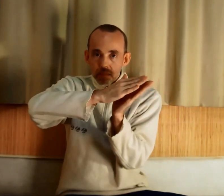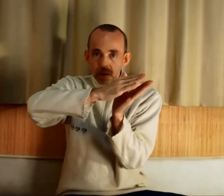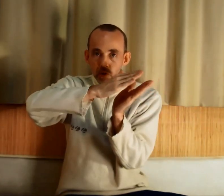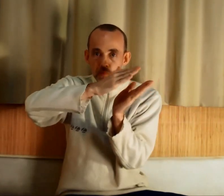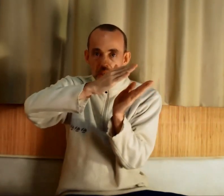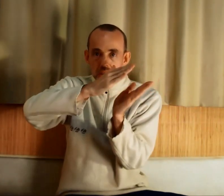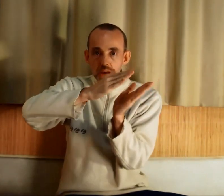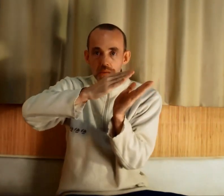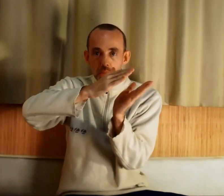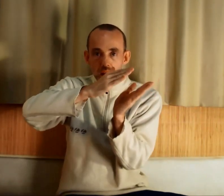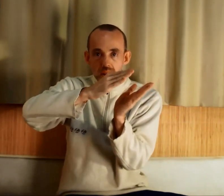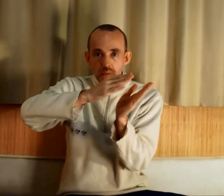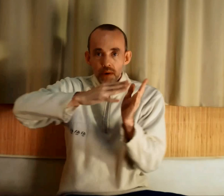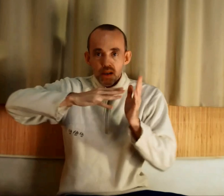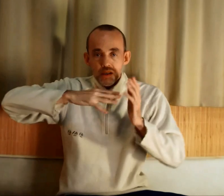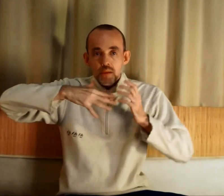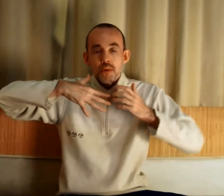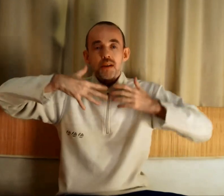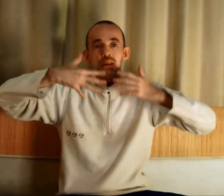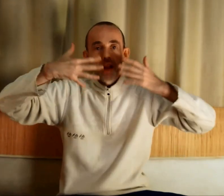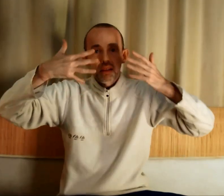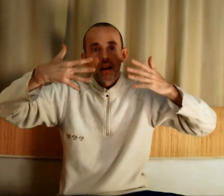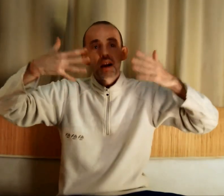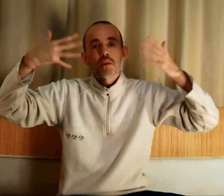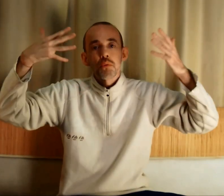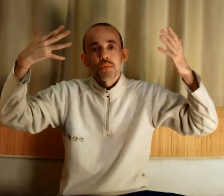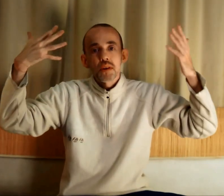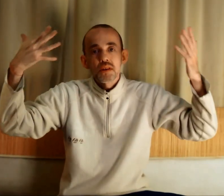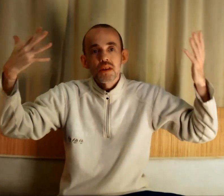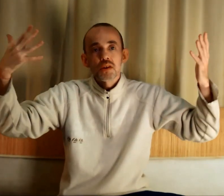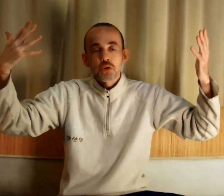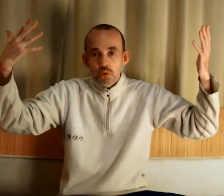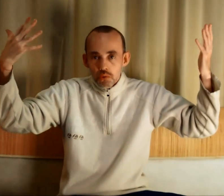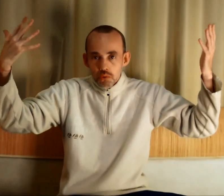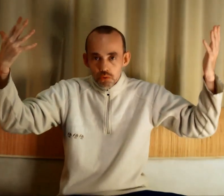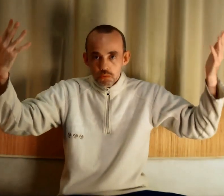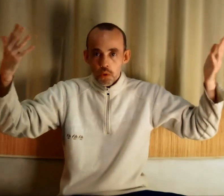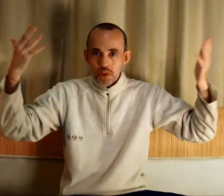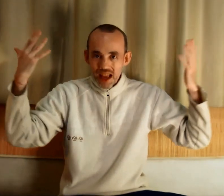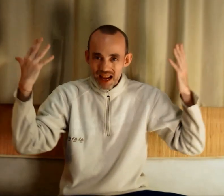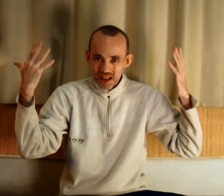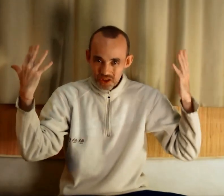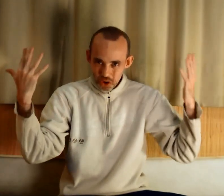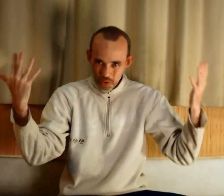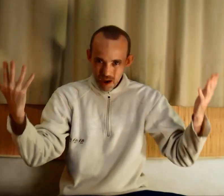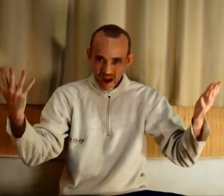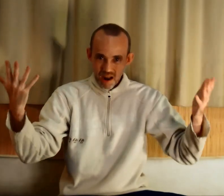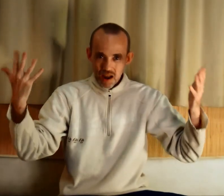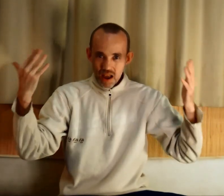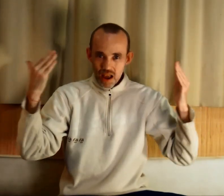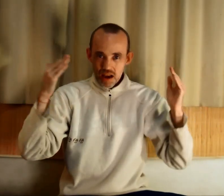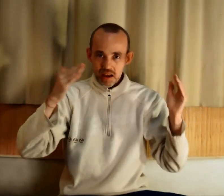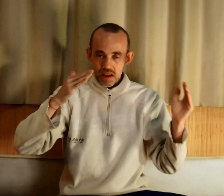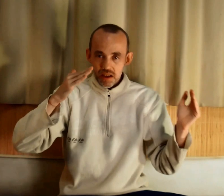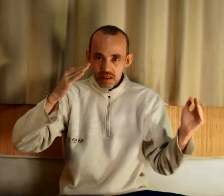'accepter de passer par cette phase, cette phase d'attrait, de fascination du monde, elle est normale, elle est